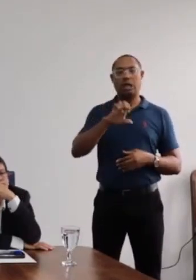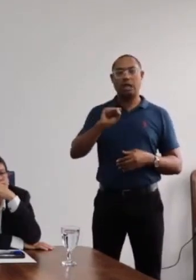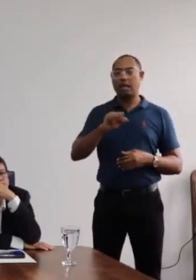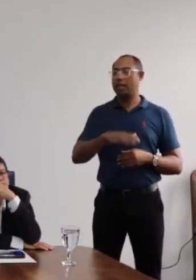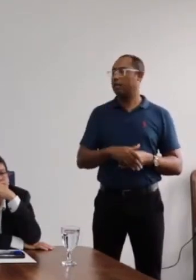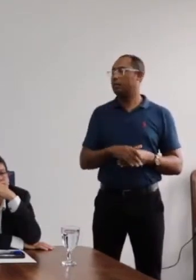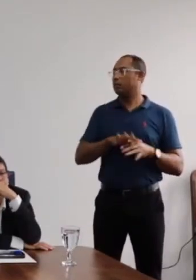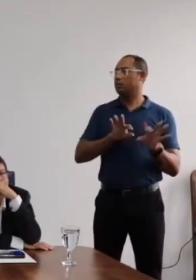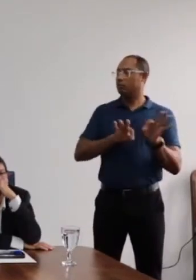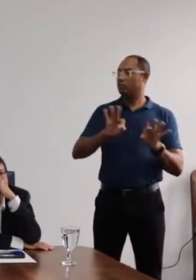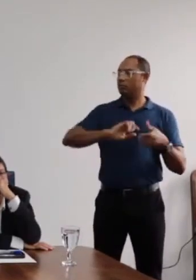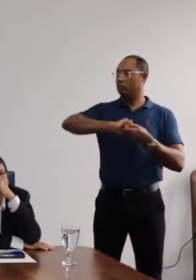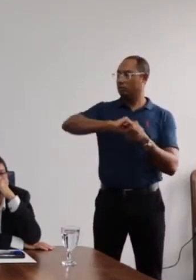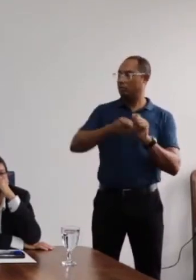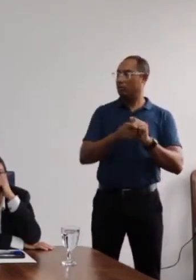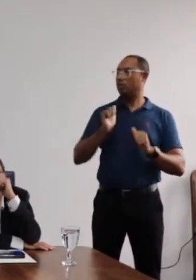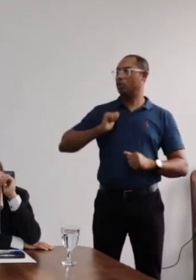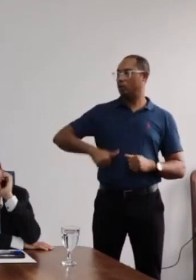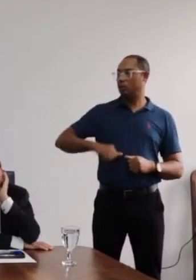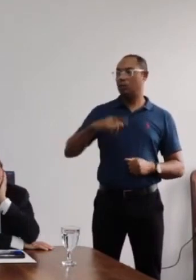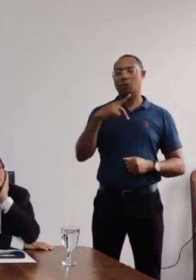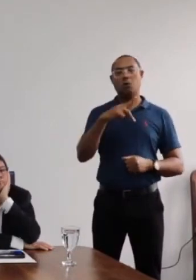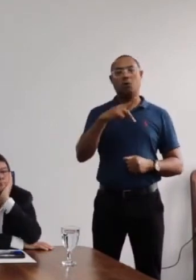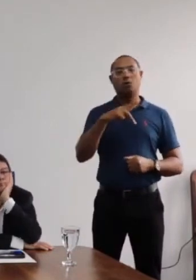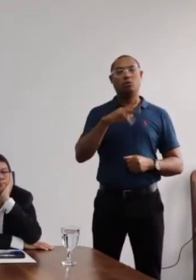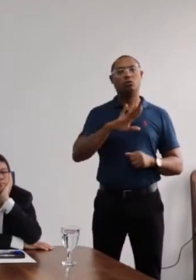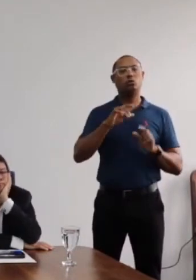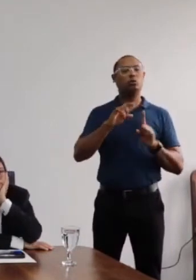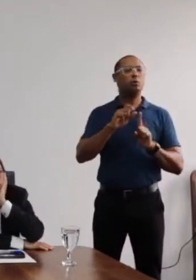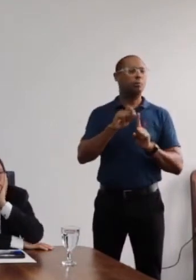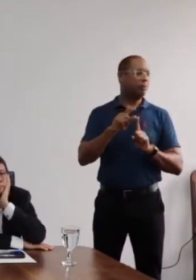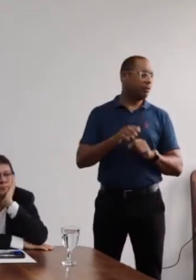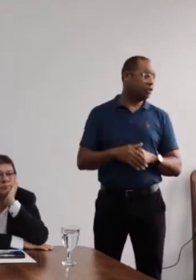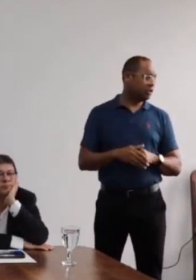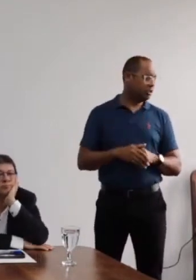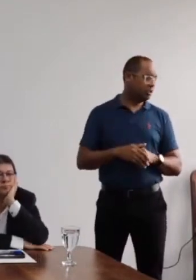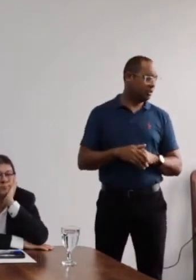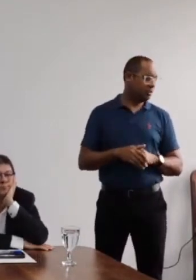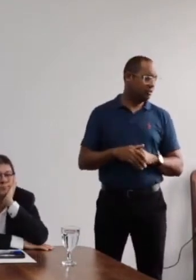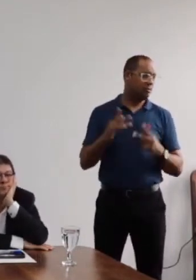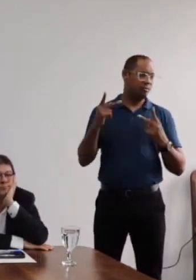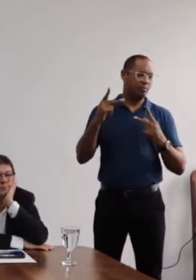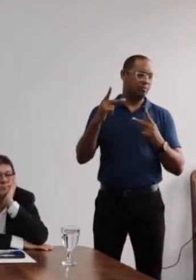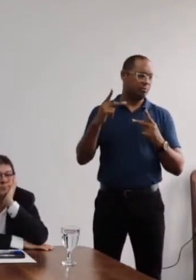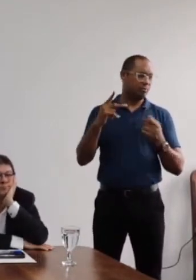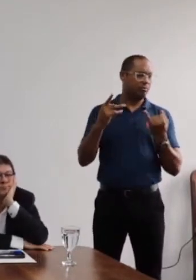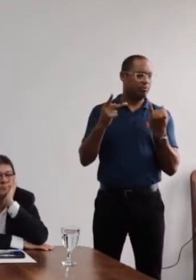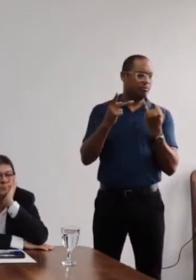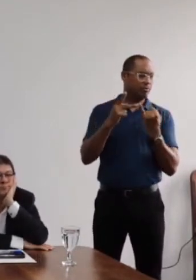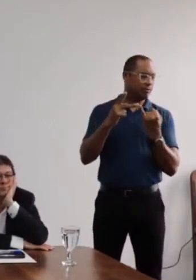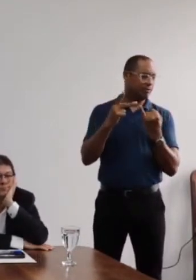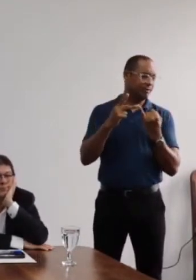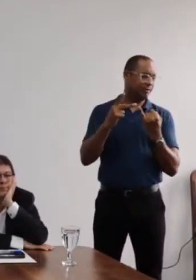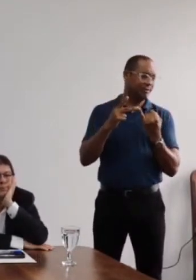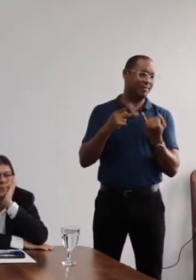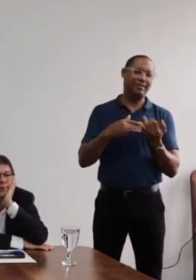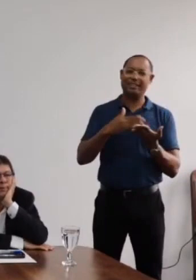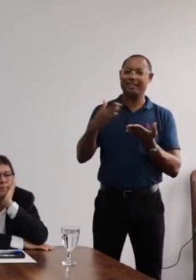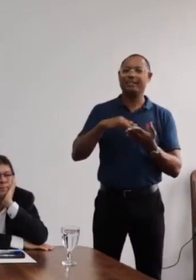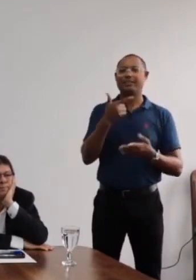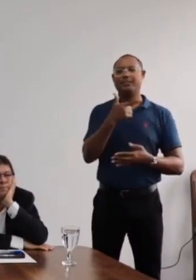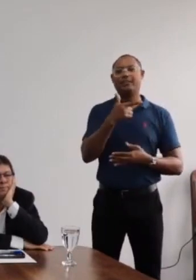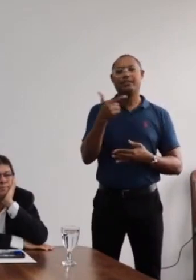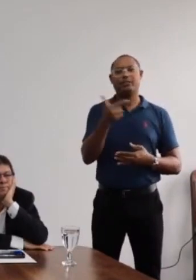uma recomposição das bolsas do PIBID e do Residência Pedagógica. Então, nós temos aí a possibilidade de mais